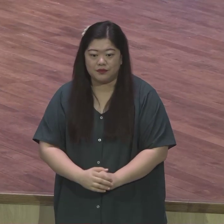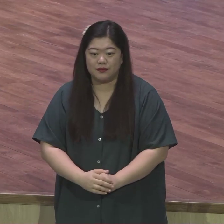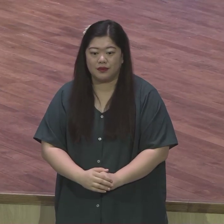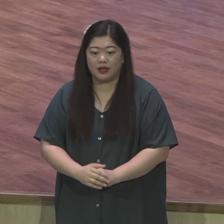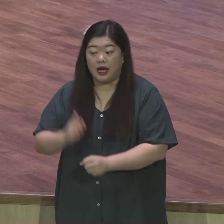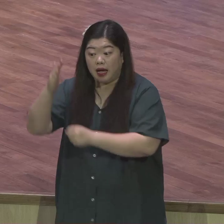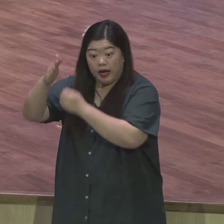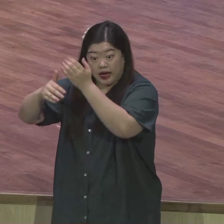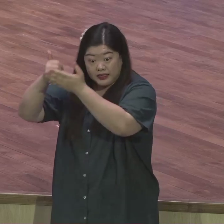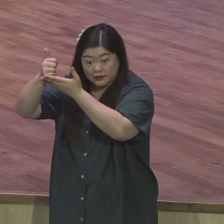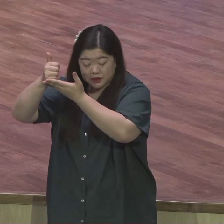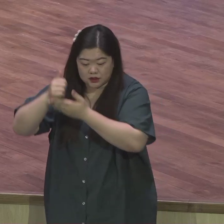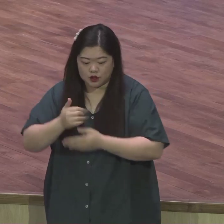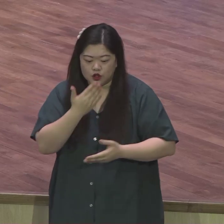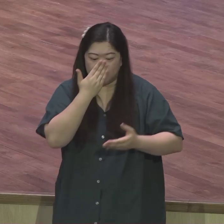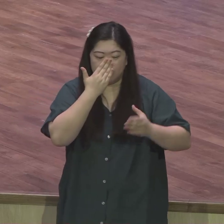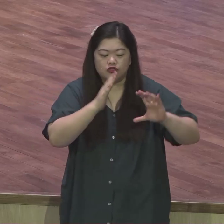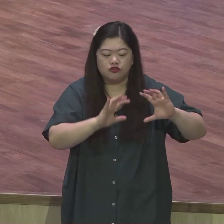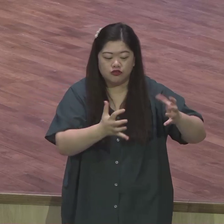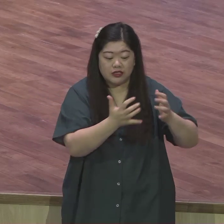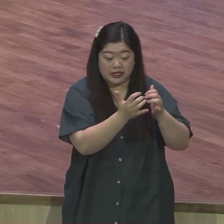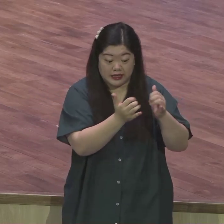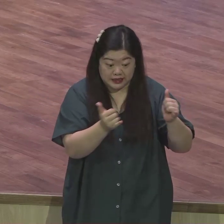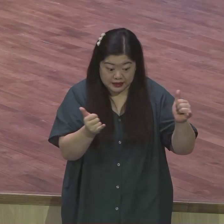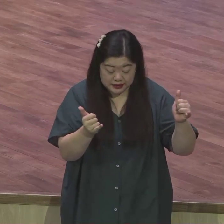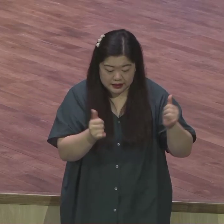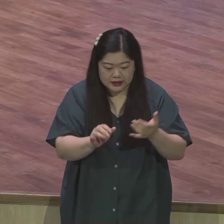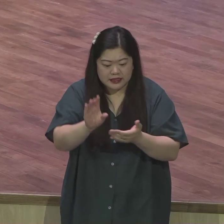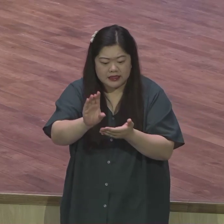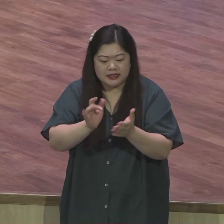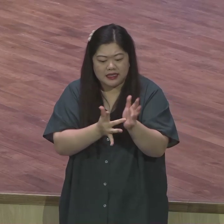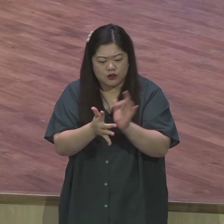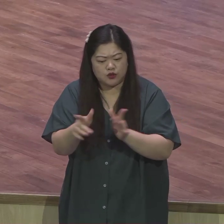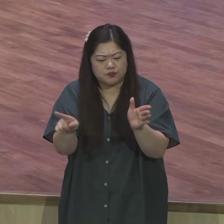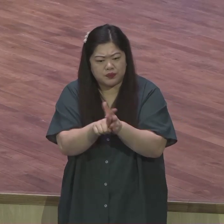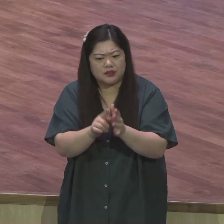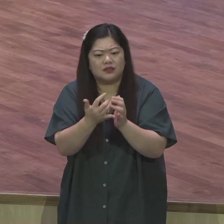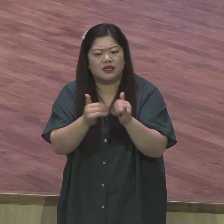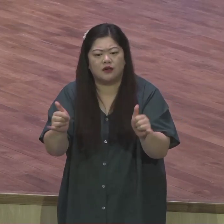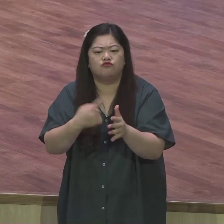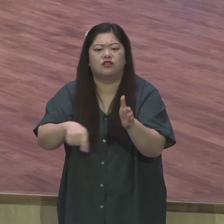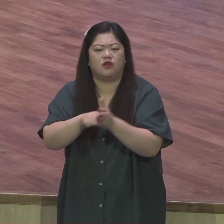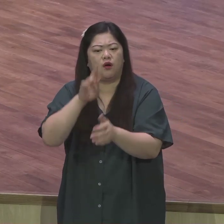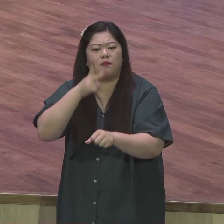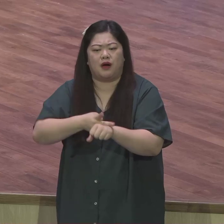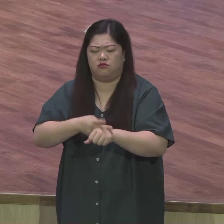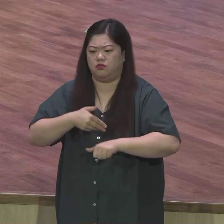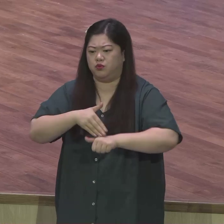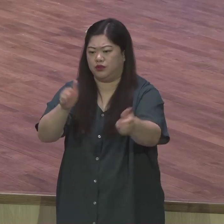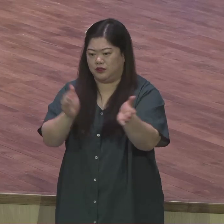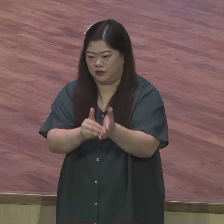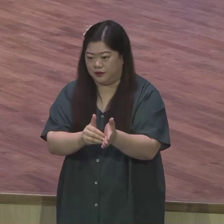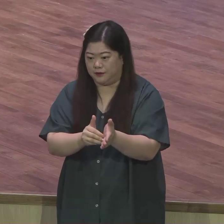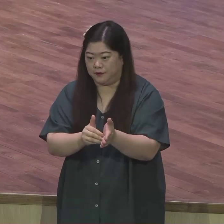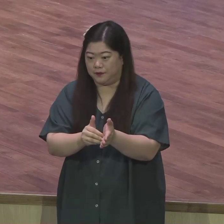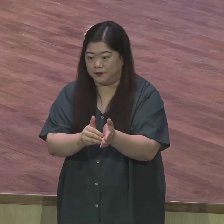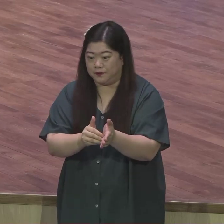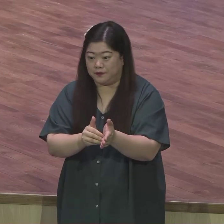유대인 크리찬들 사도 바울이 가지고 있던 동족 구원의 열망을 여기서도 볼 수 있잖아요 자 3절